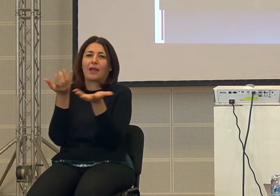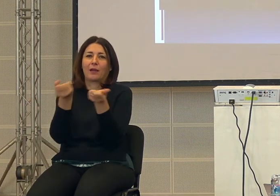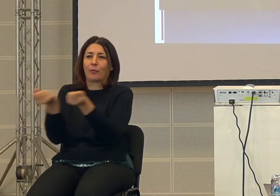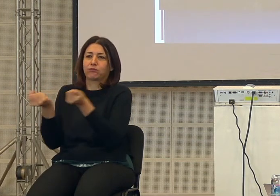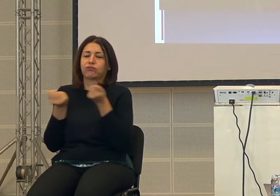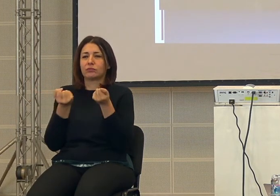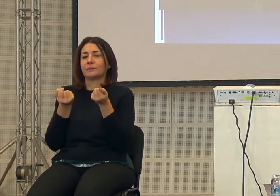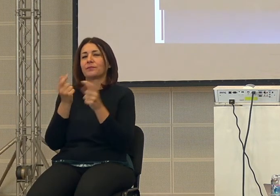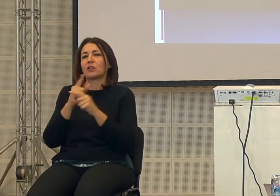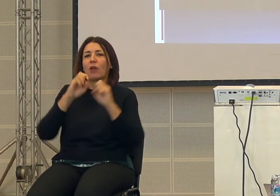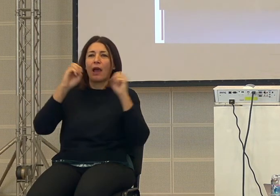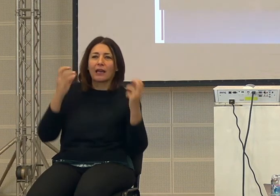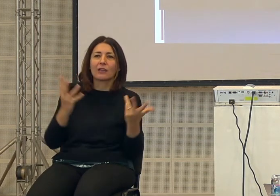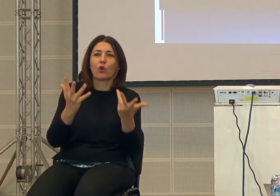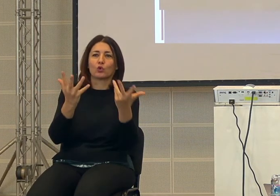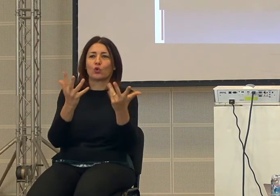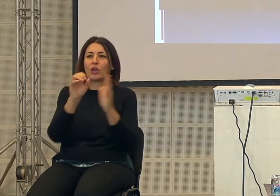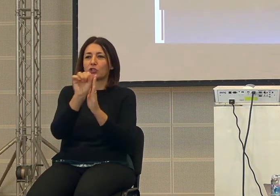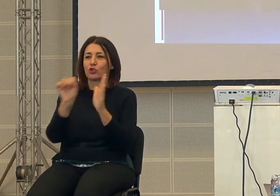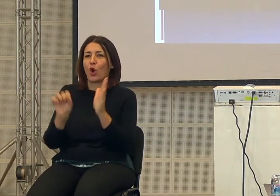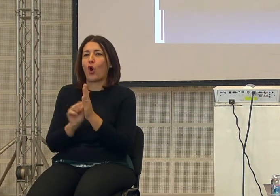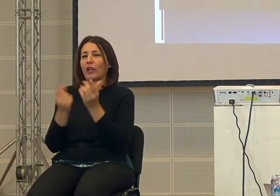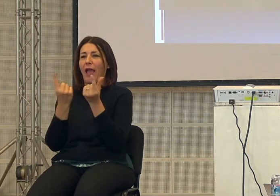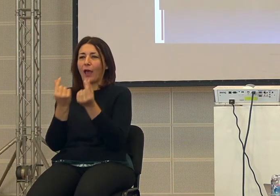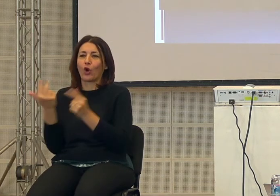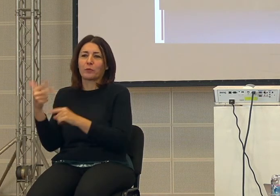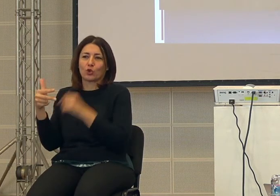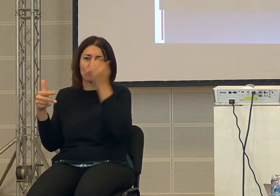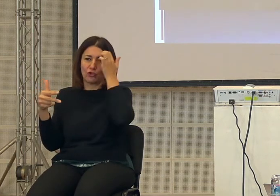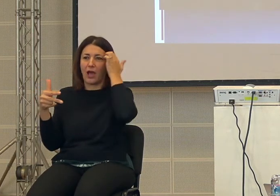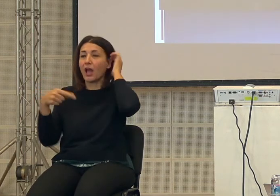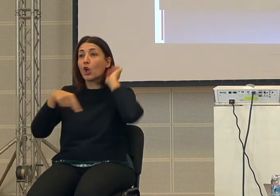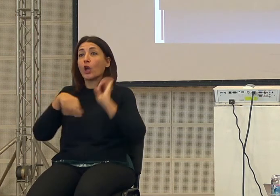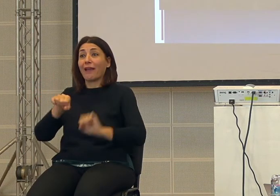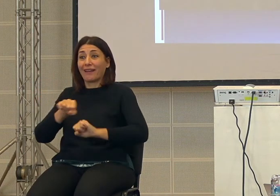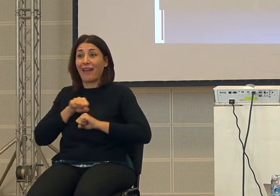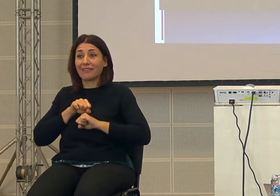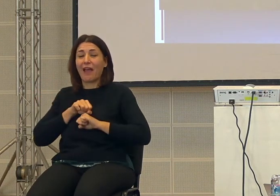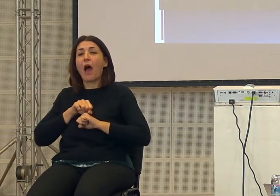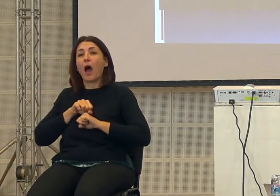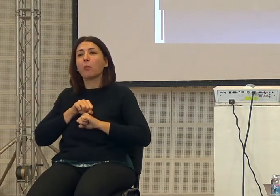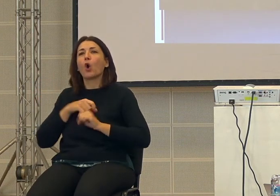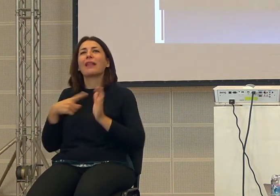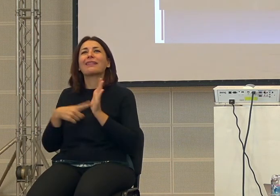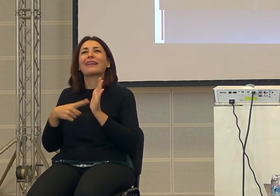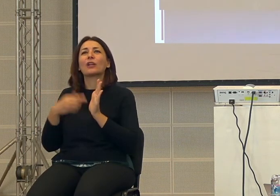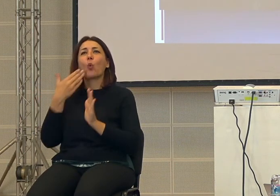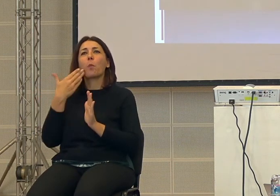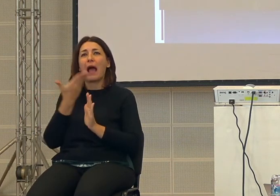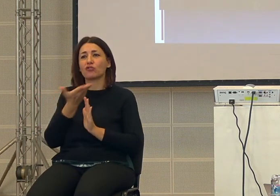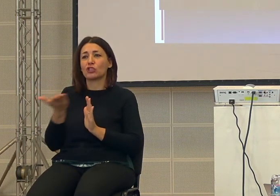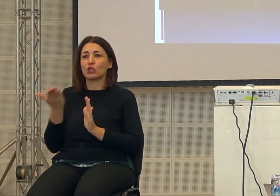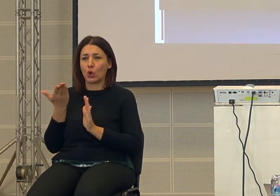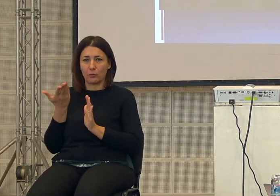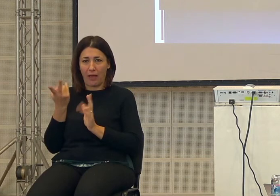economica storica sociale che ha portato a questo noi oggi crediamo che ci siano diritti umani naturalmente la